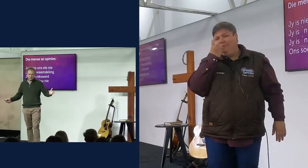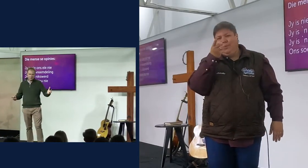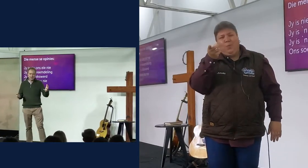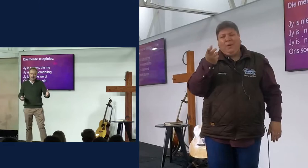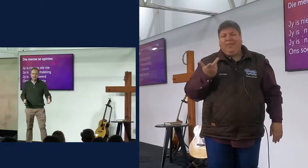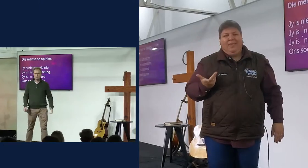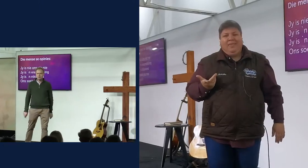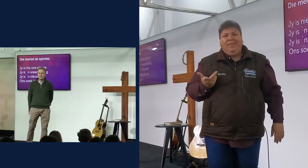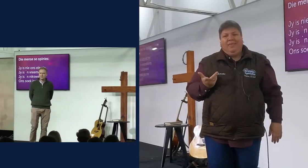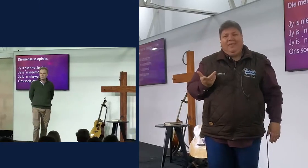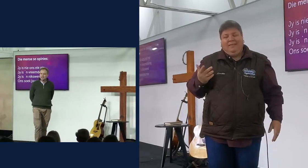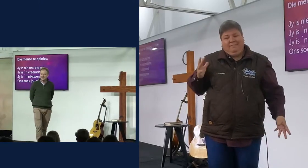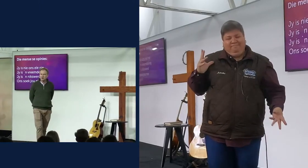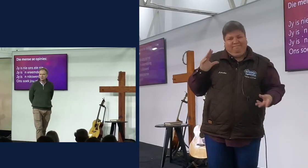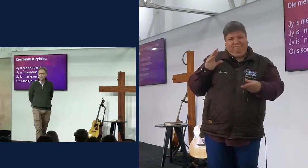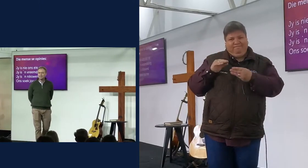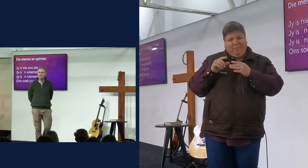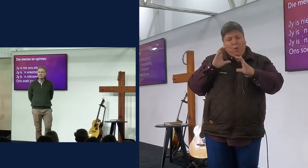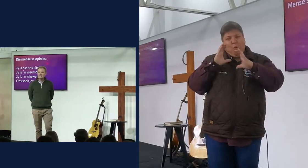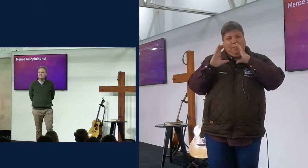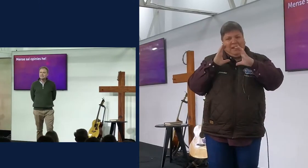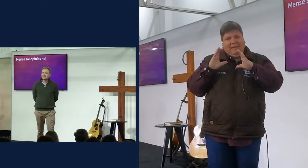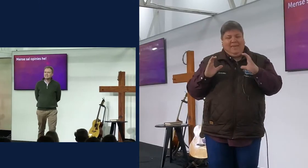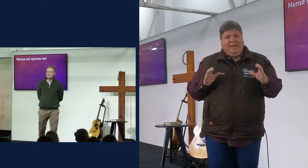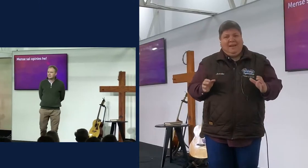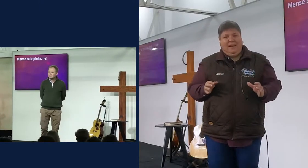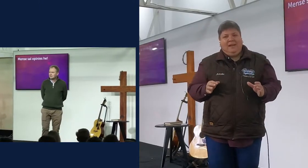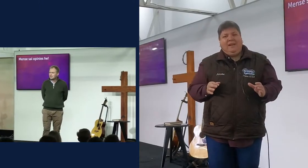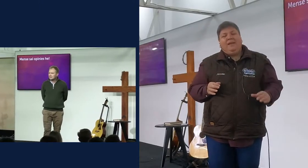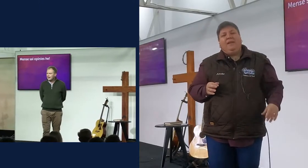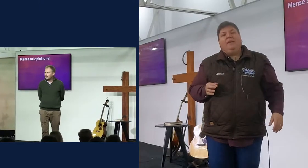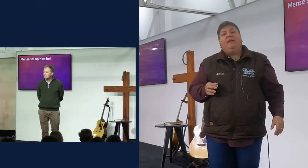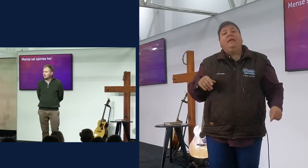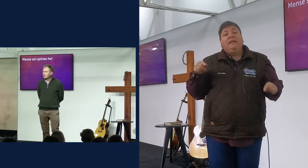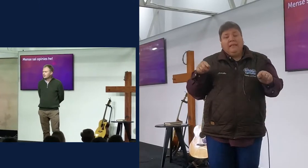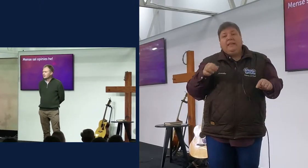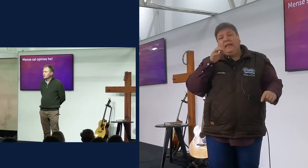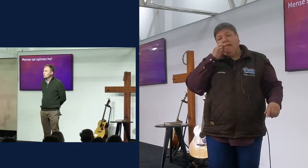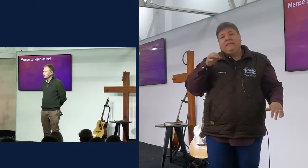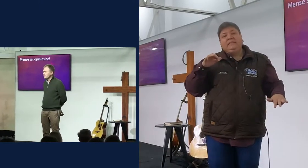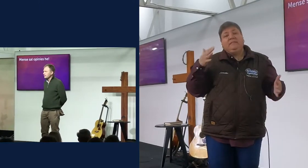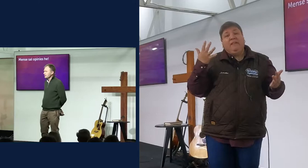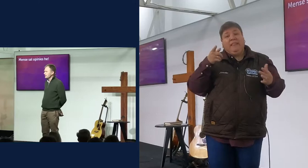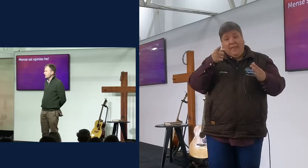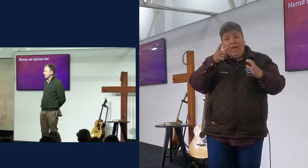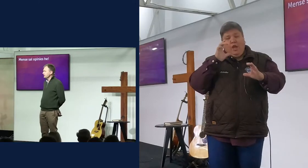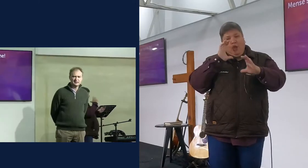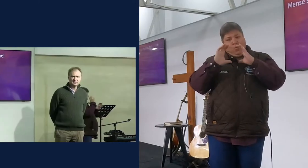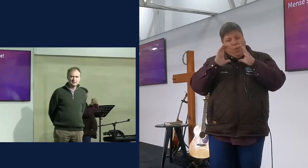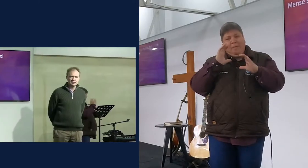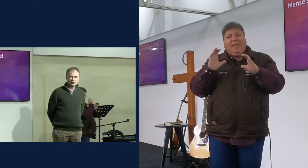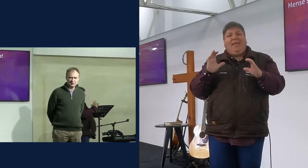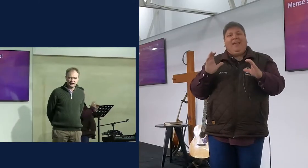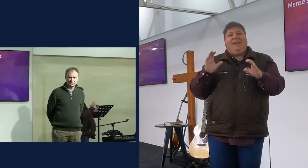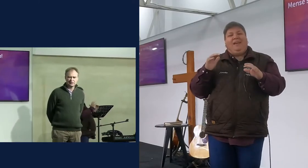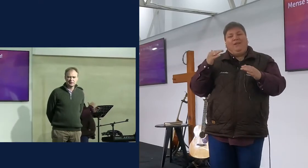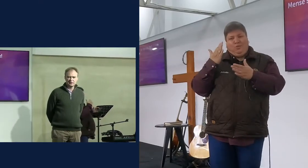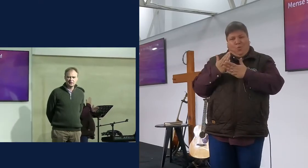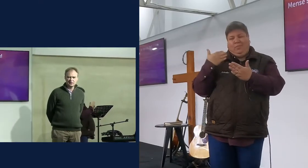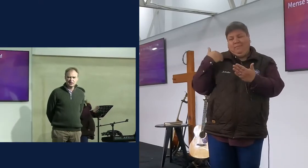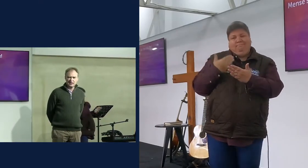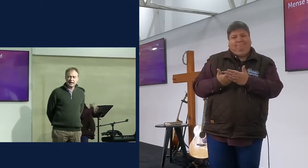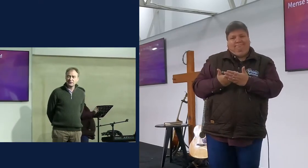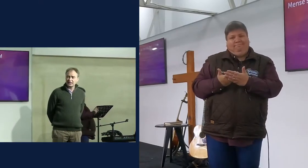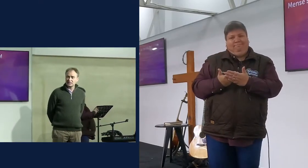en dis wat onder licht het gecommunikeerd word, en dit mag wees, dat dit is wat jy gecommunikeerd gekry het, tot hiertoe,